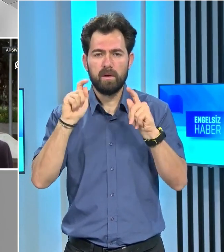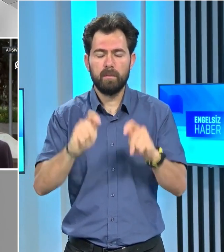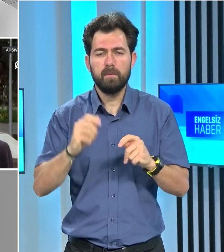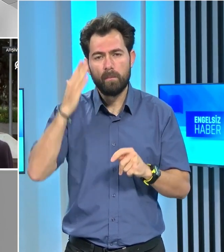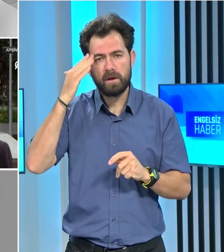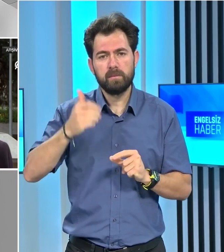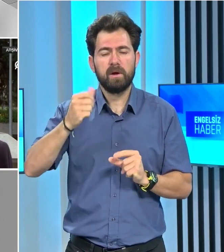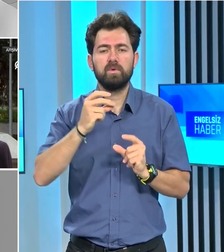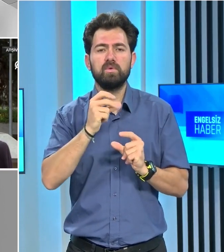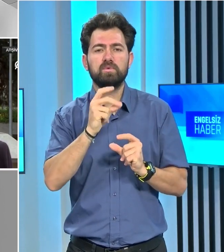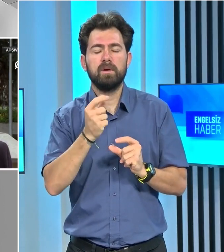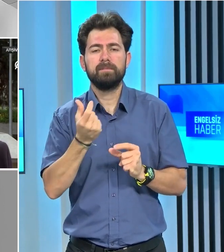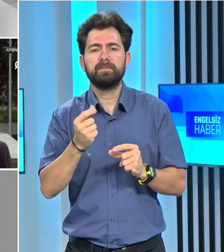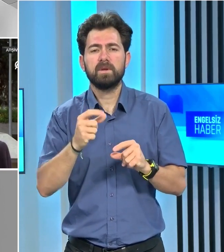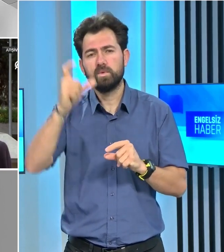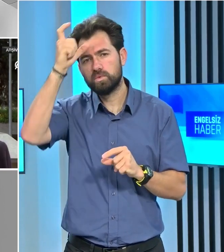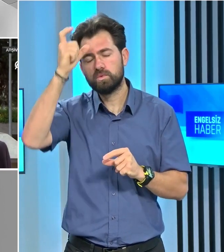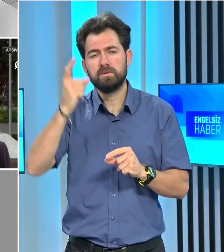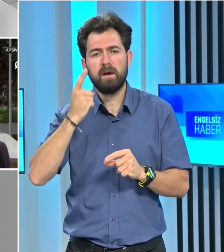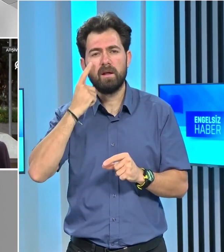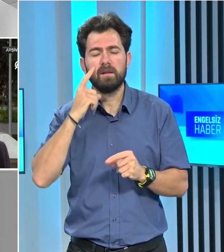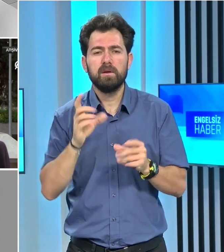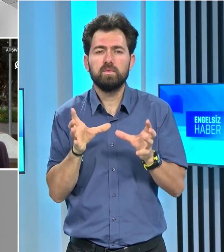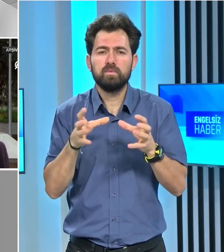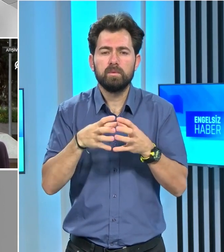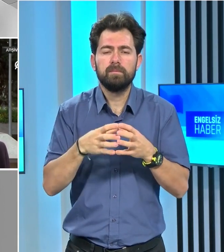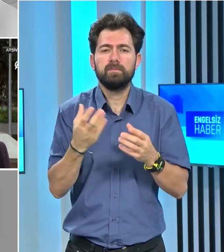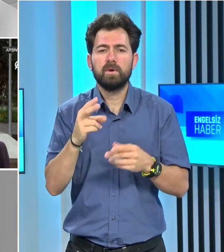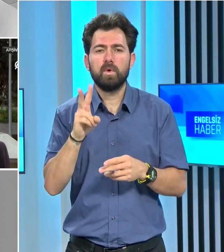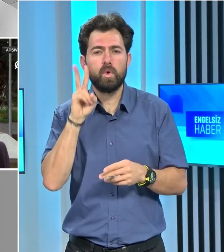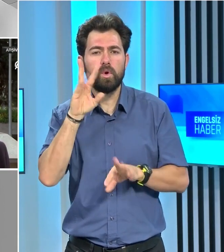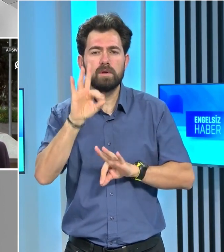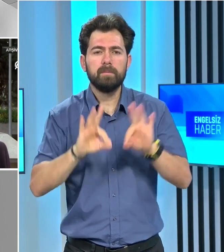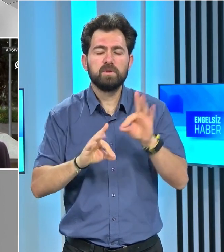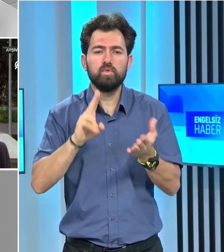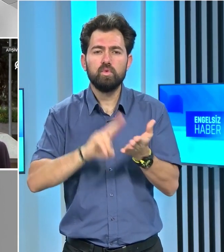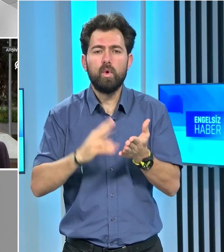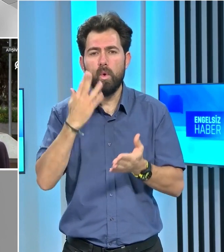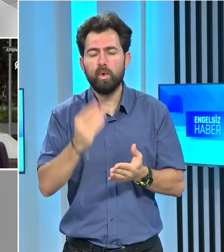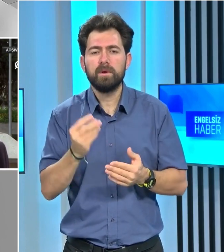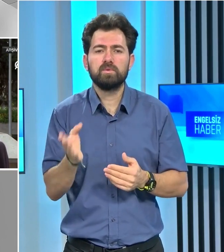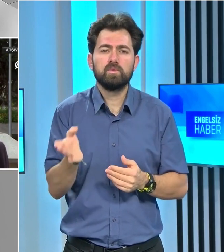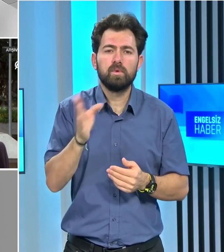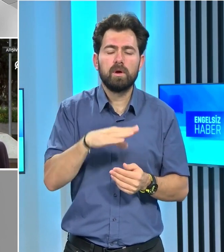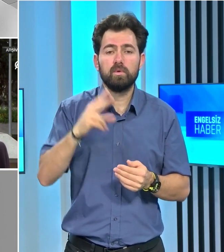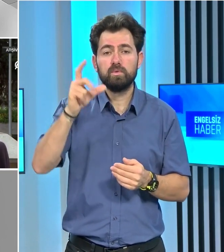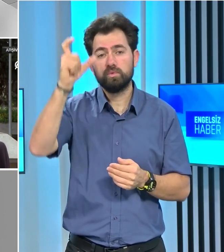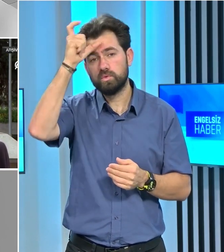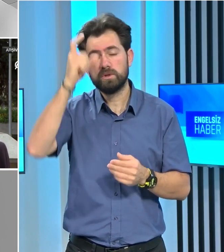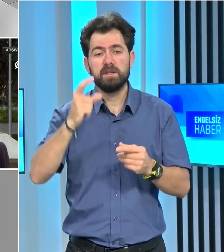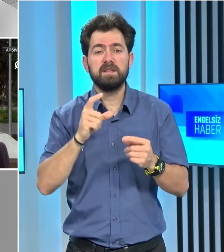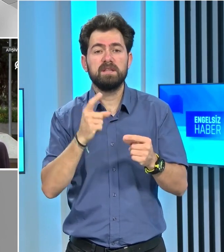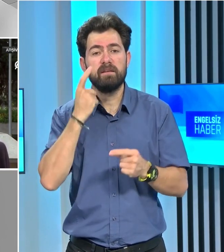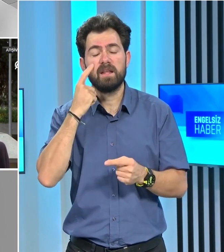açıklama yapan Başbakan Üstel, Türk Devletleri Teşkilatı'na gözlemci üye olunmasının ardından, Türk